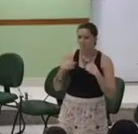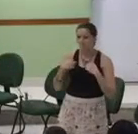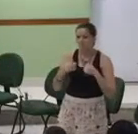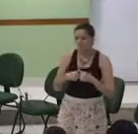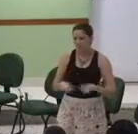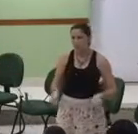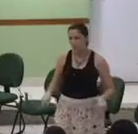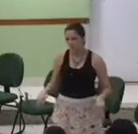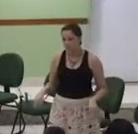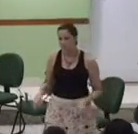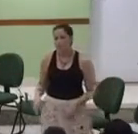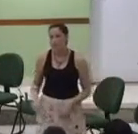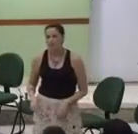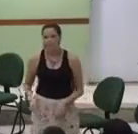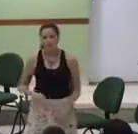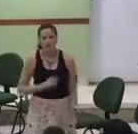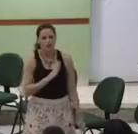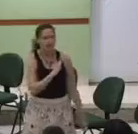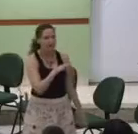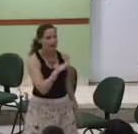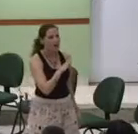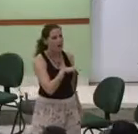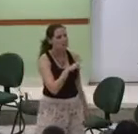É de coração